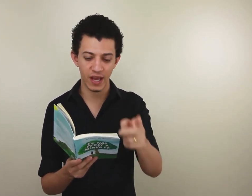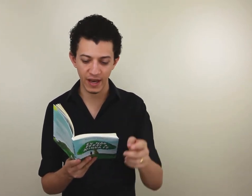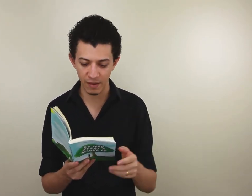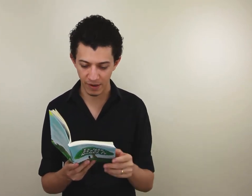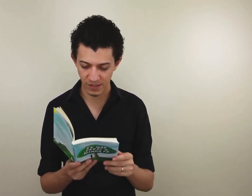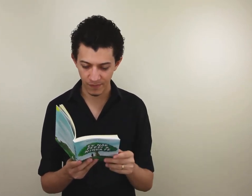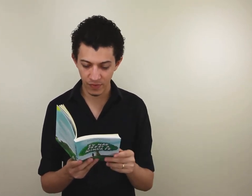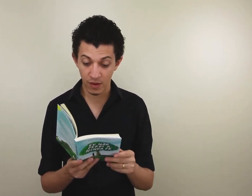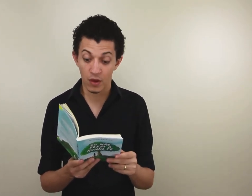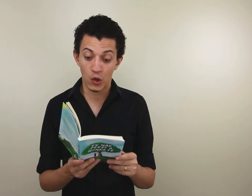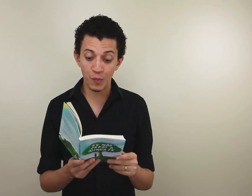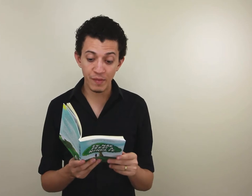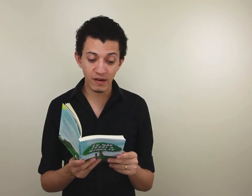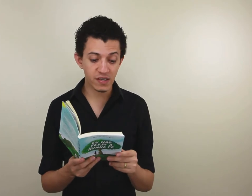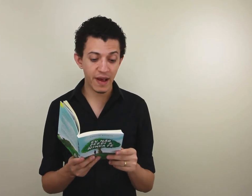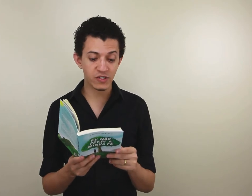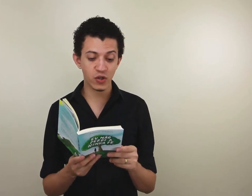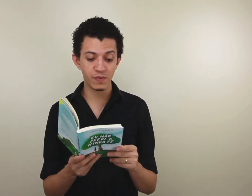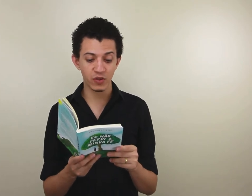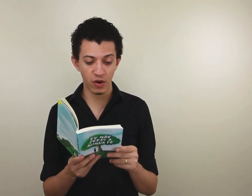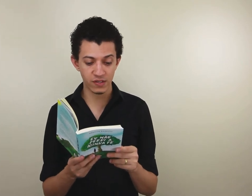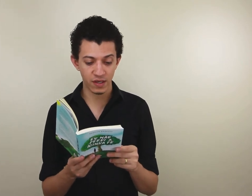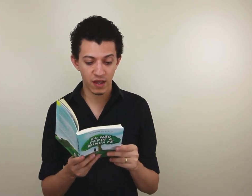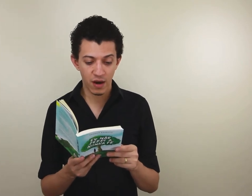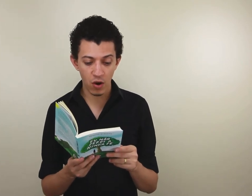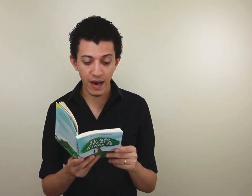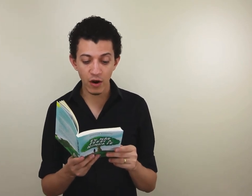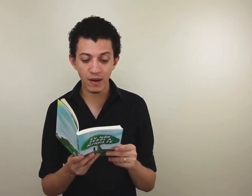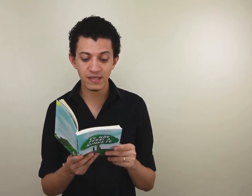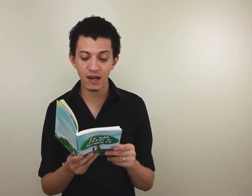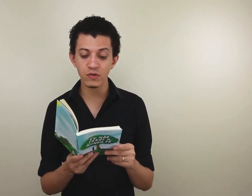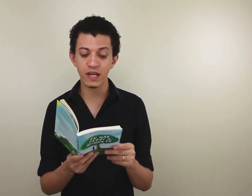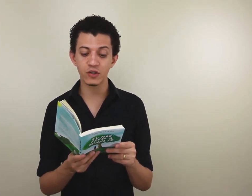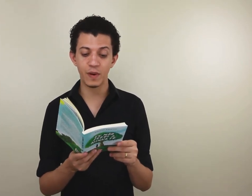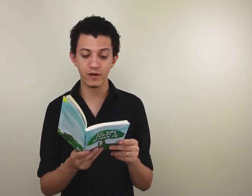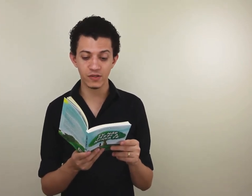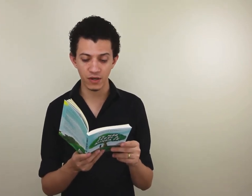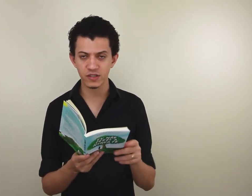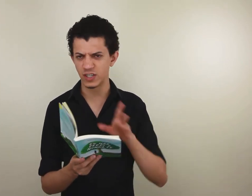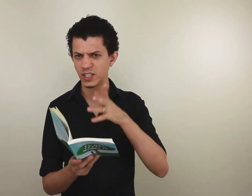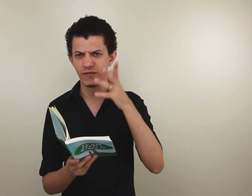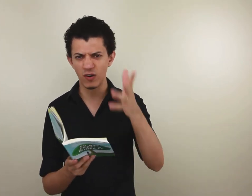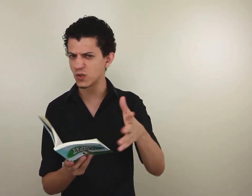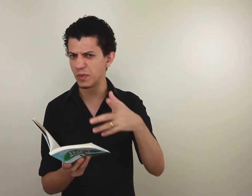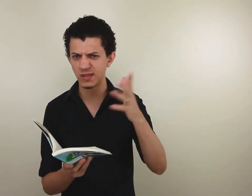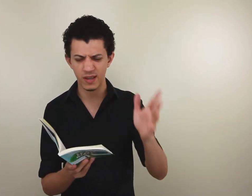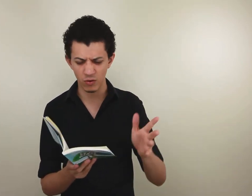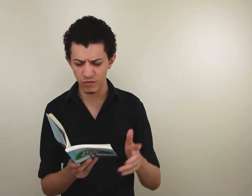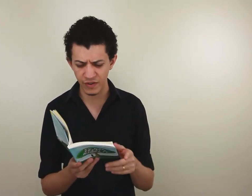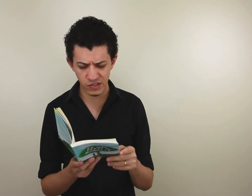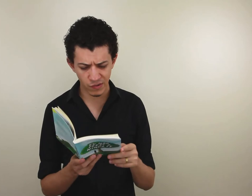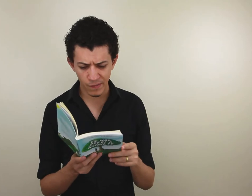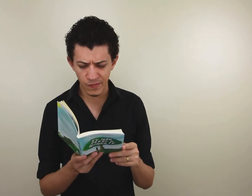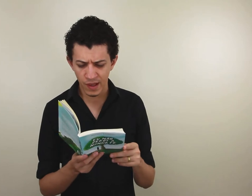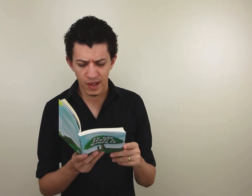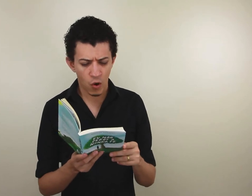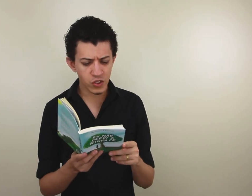em Libras. No primeiro semestre de 2012, locaram uma sala no centro de Belo Horizonte, a gente já falou sobre isso aqui em outro vídeo, onde